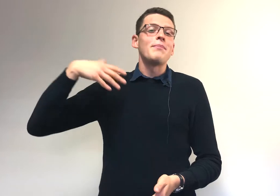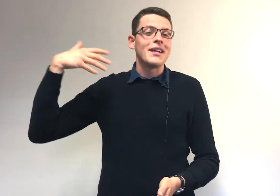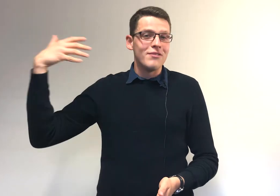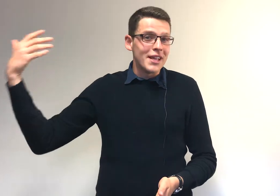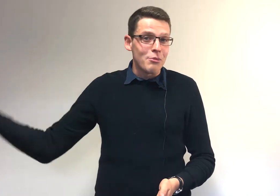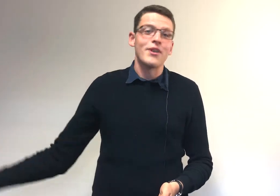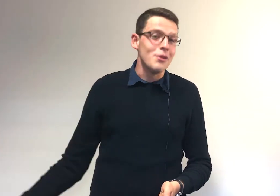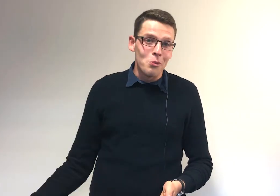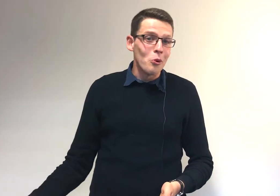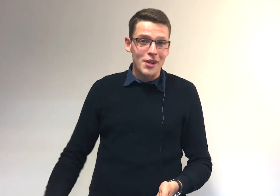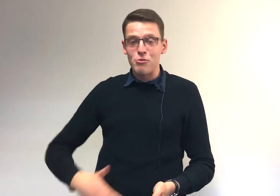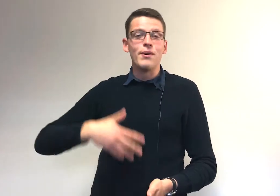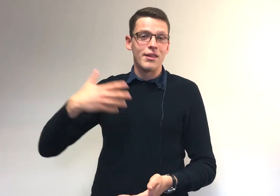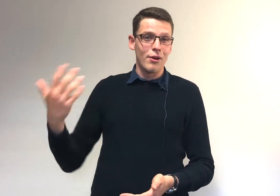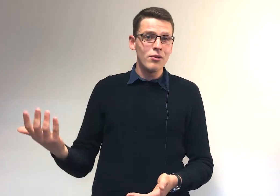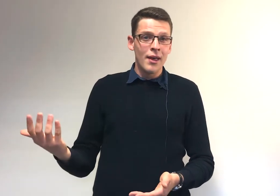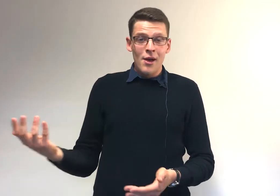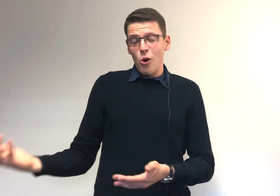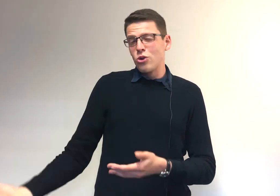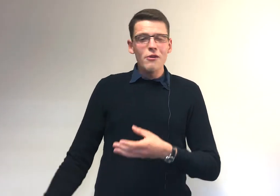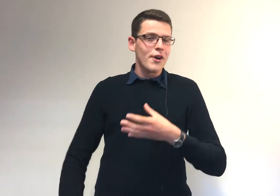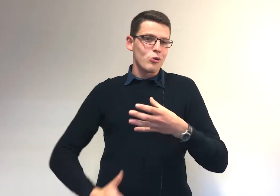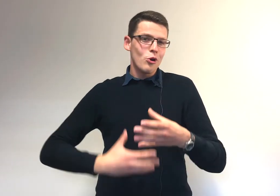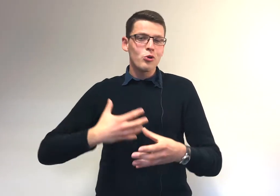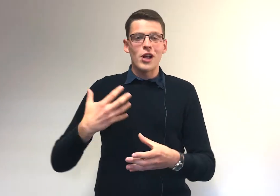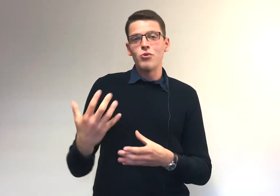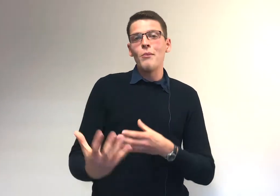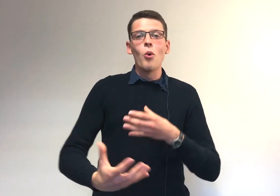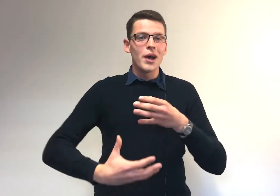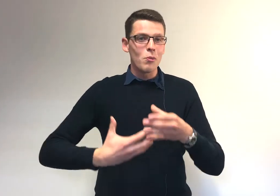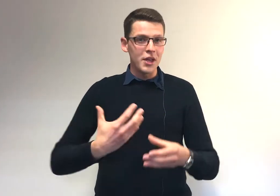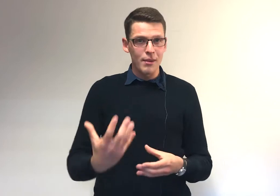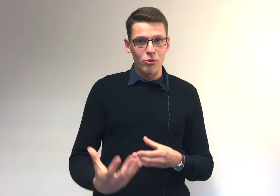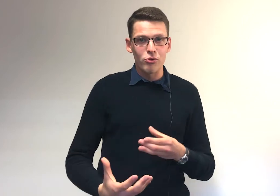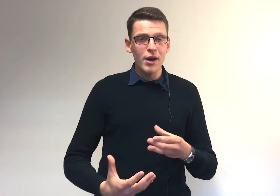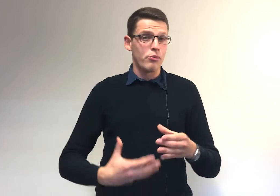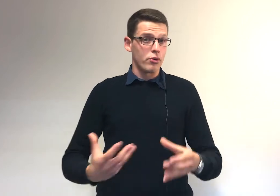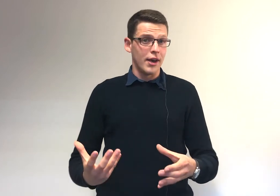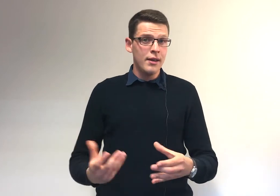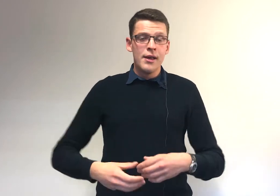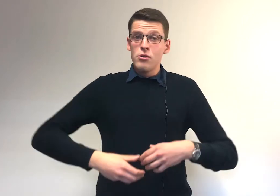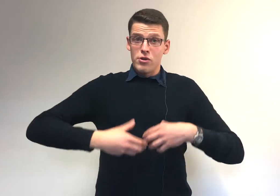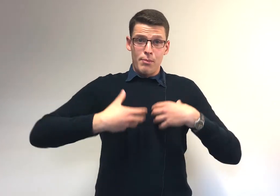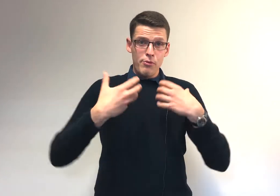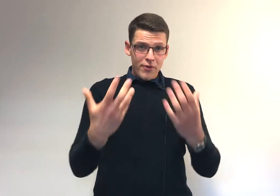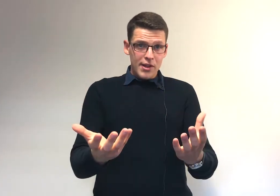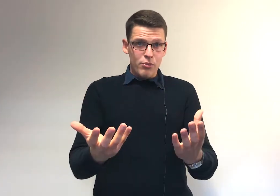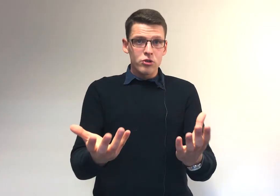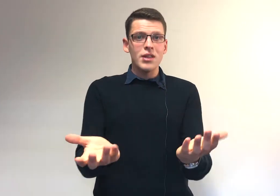pas l'activité la plus facile au monde, la plus plaisante, autant faire en sorte qu'elle soit moins compliquée pour toi. Et pour ça, ce sera plus facile pour toi d